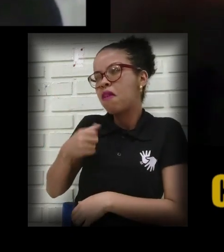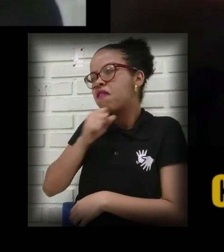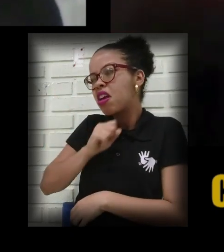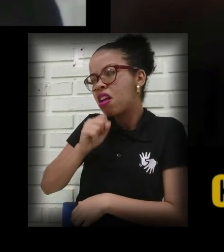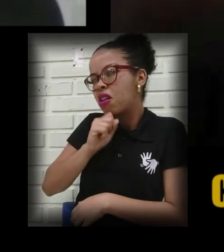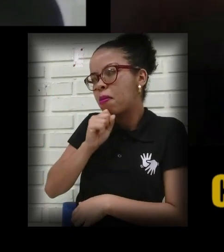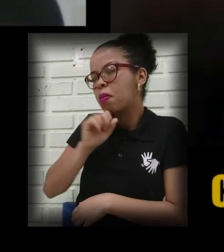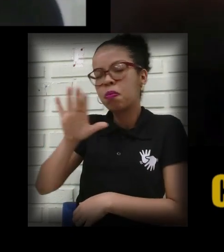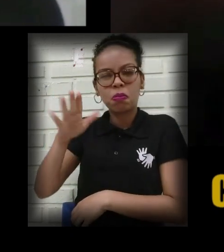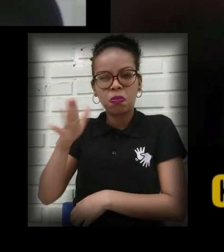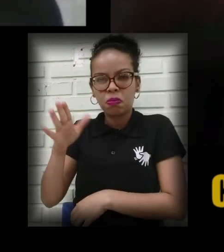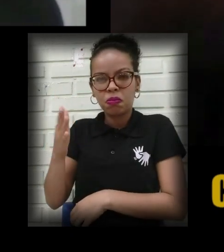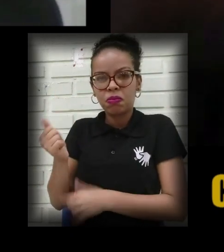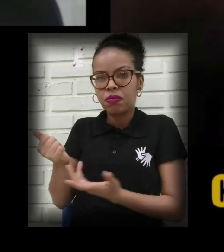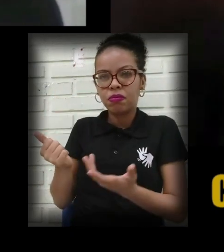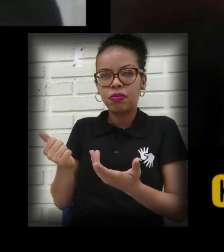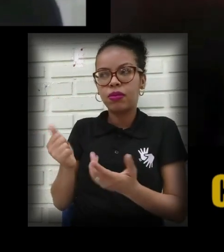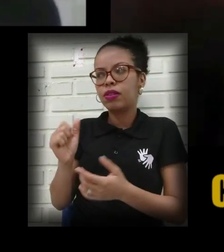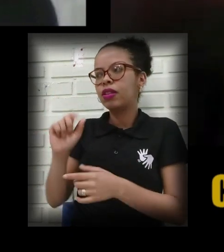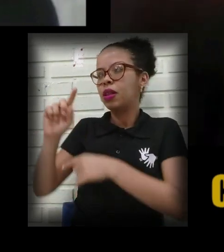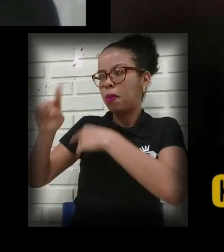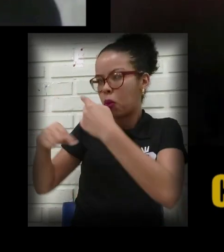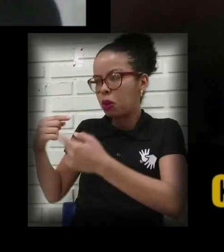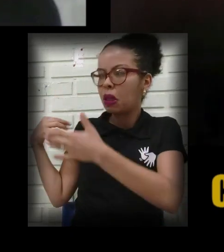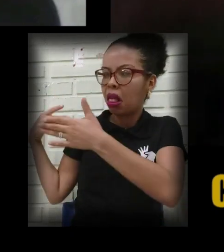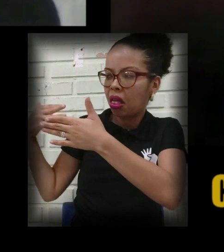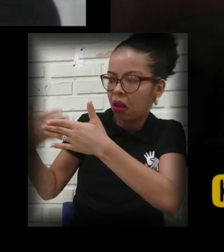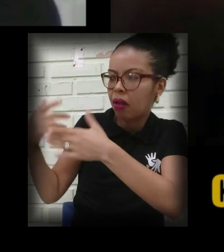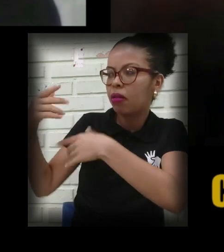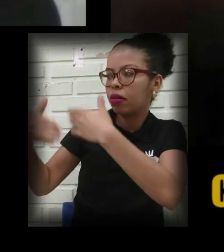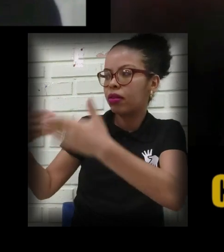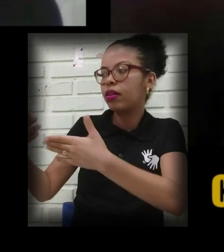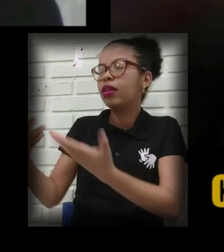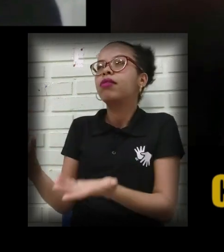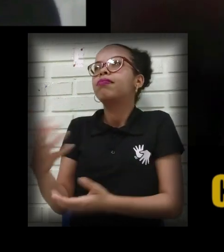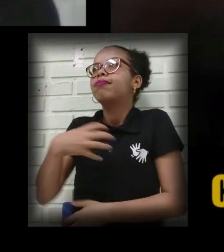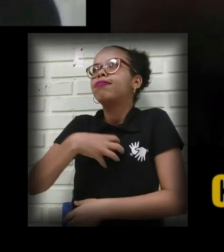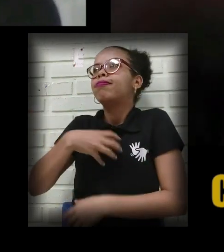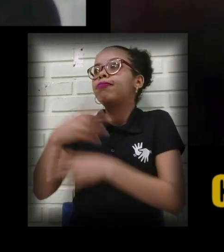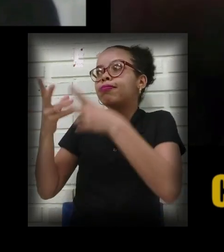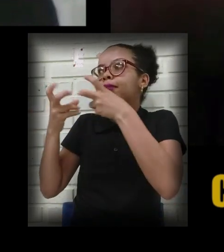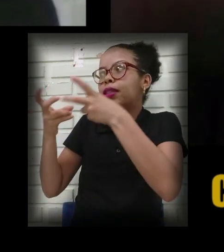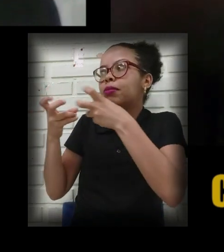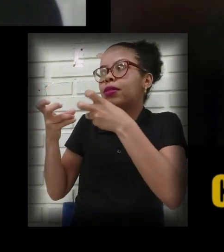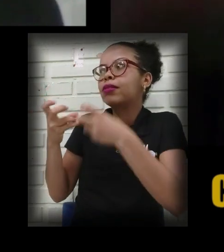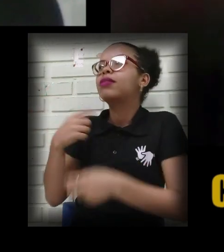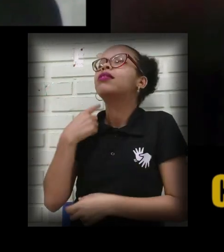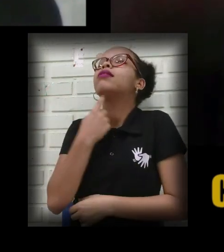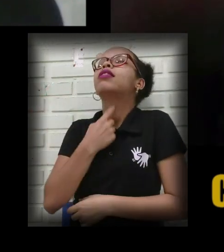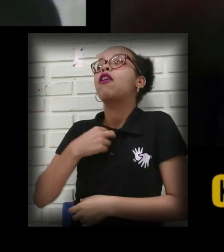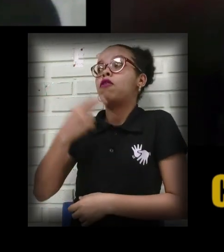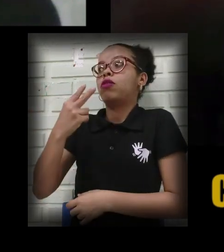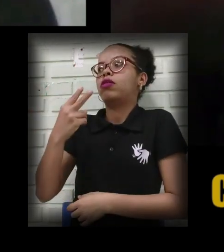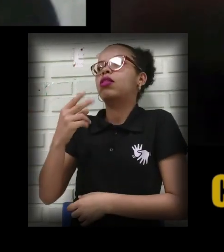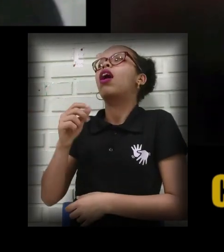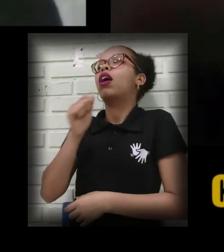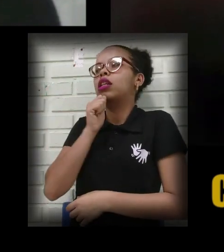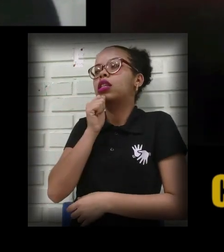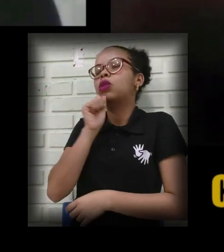velha, ou seja, após um tempo, a dicção, ela se mantém um pouco, né? Ela continua